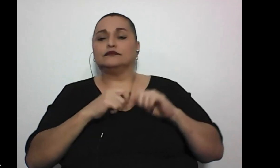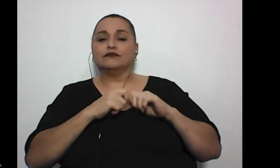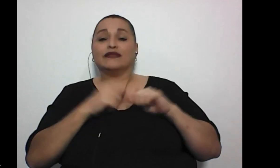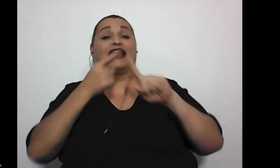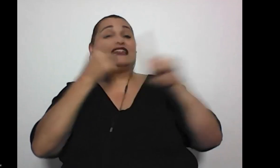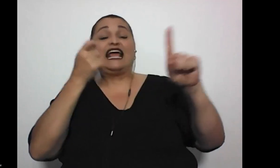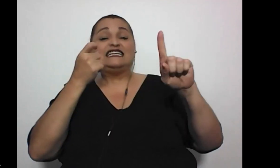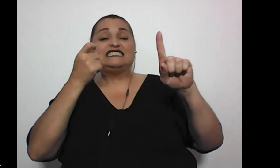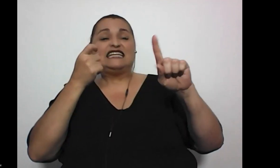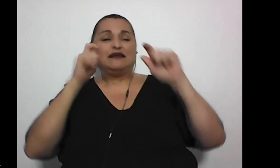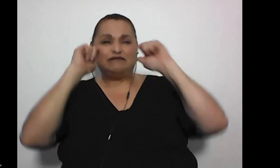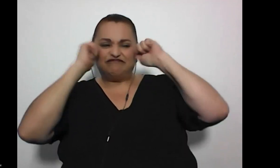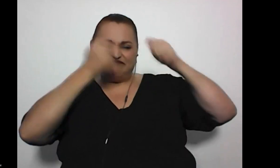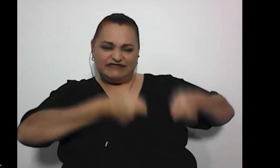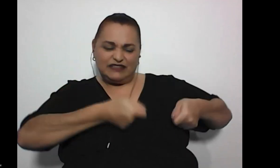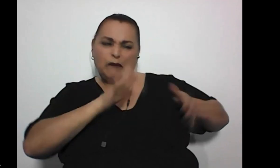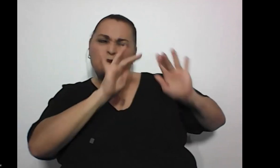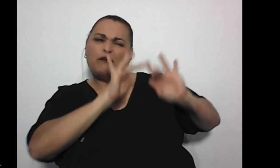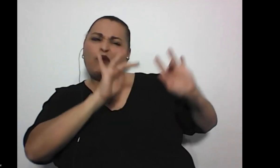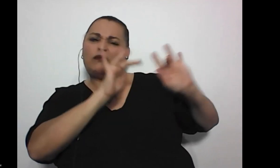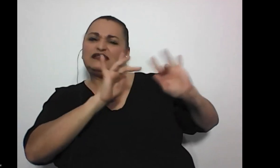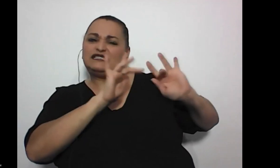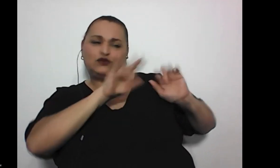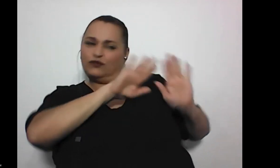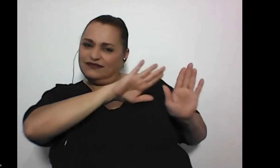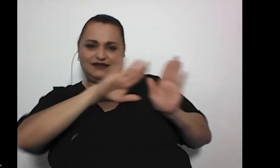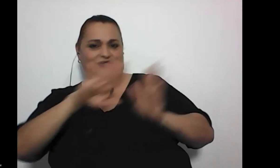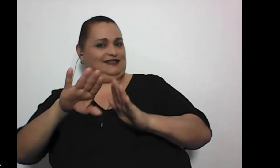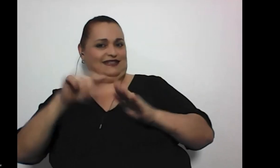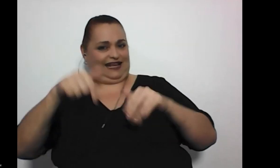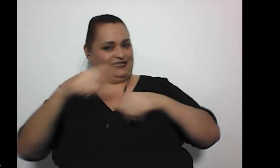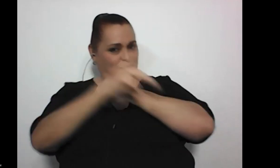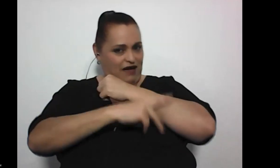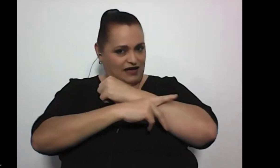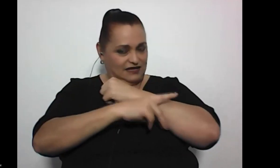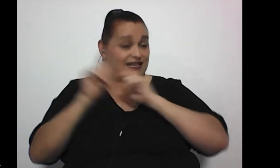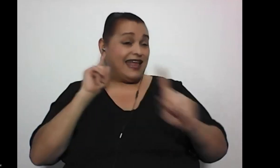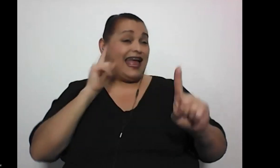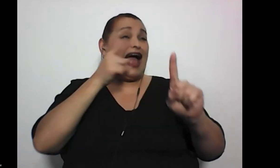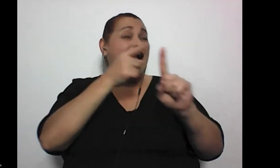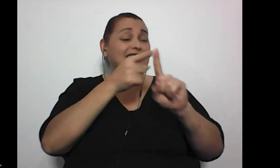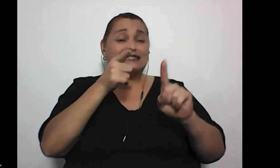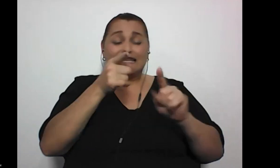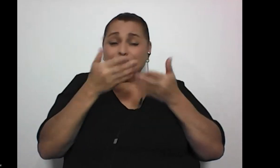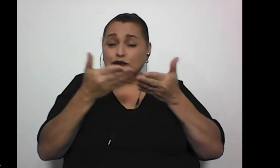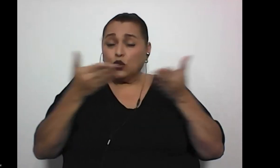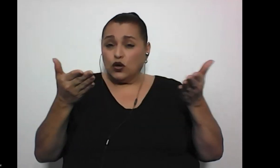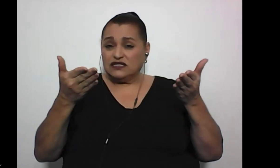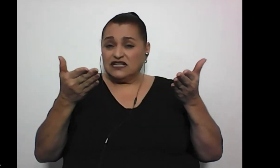quitarnos el pobrecita, pobrecito, ¿verdad? Que tanto daño nos hace en este país, hasta esas cuestiones como